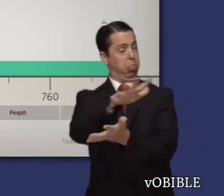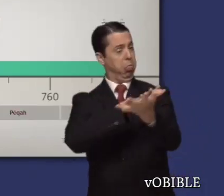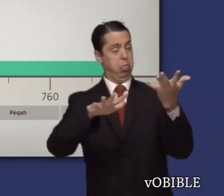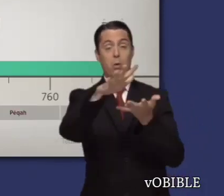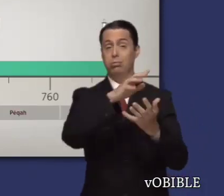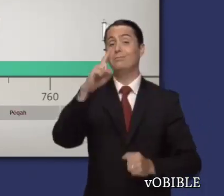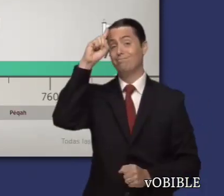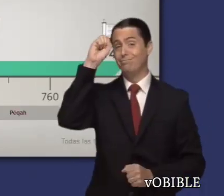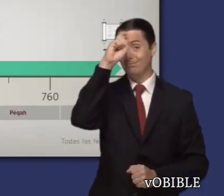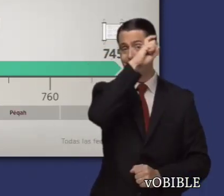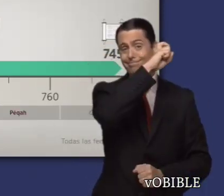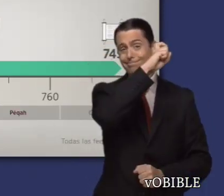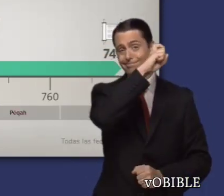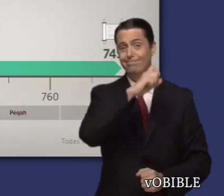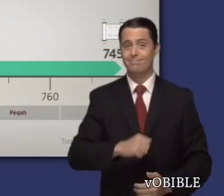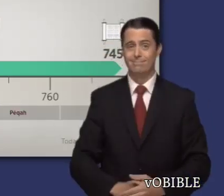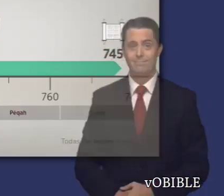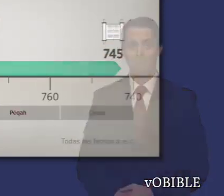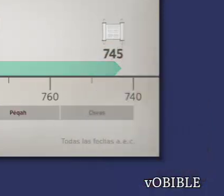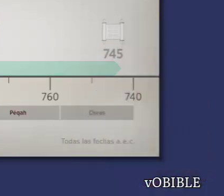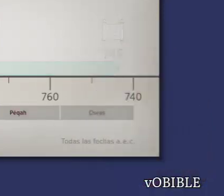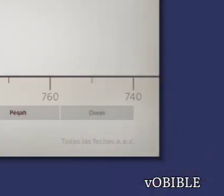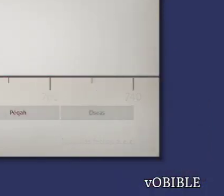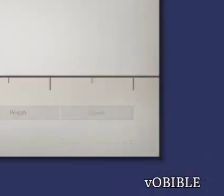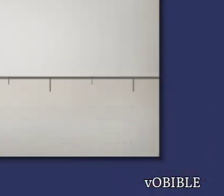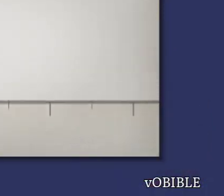periodo, fueron asesinados cuatro reyes de Israel.